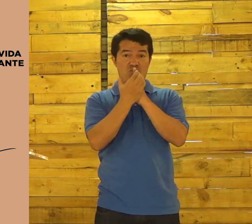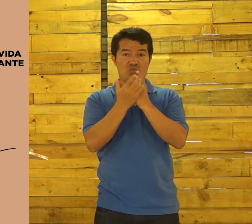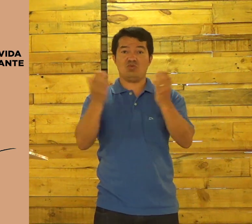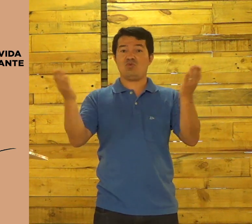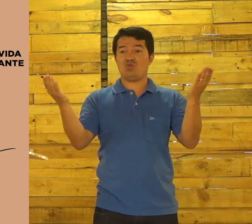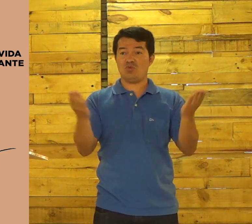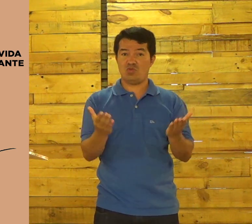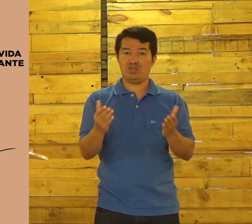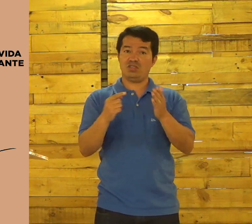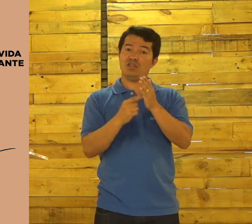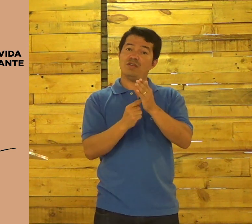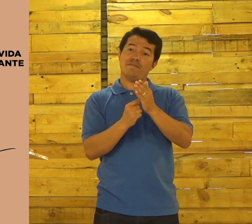Aqui no culto.